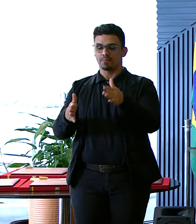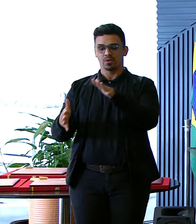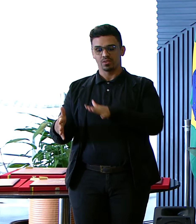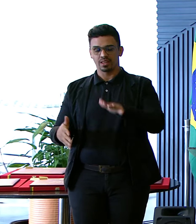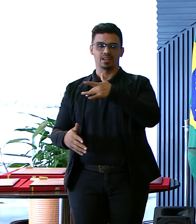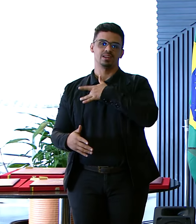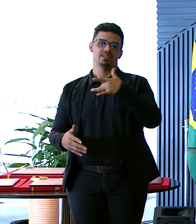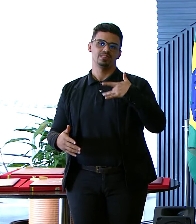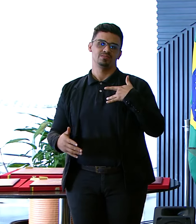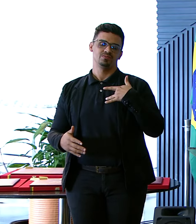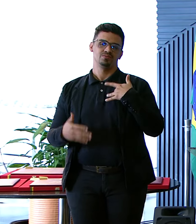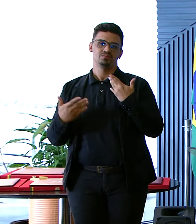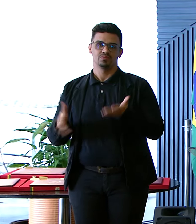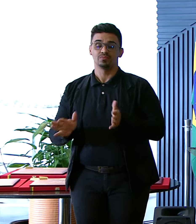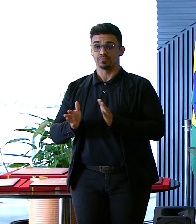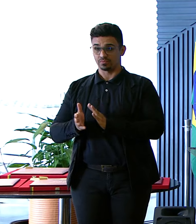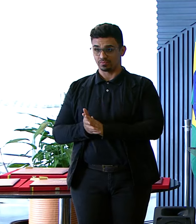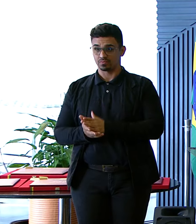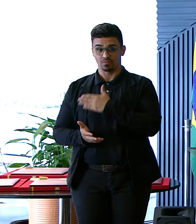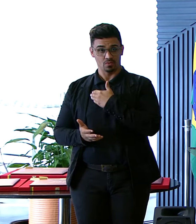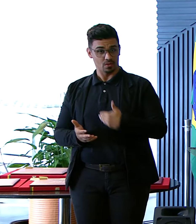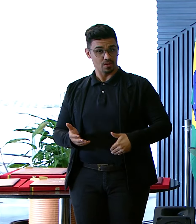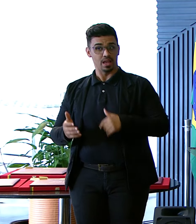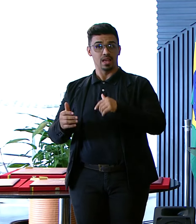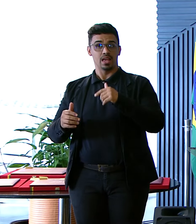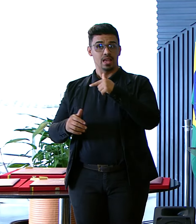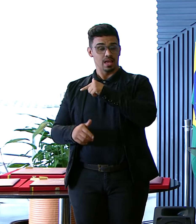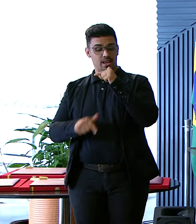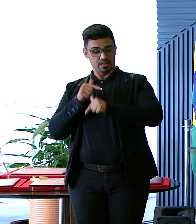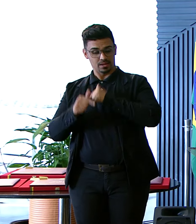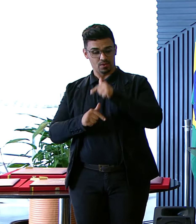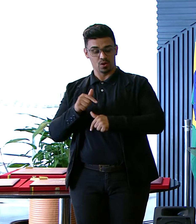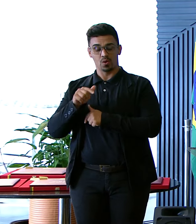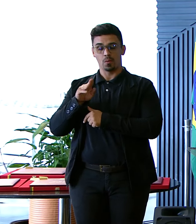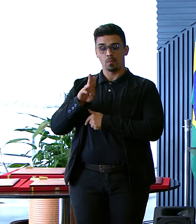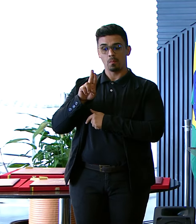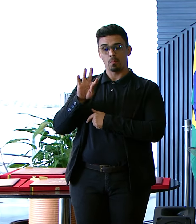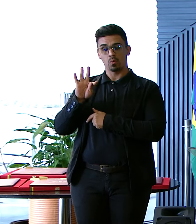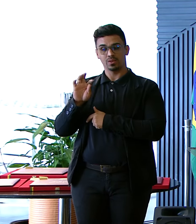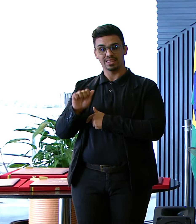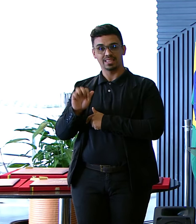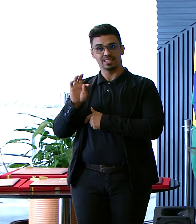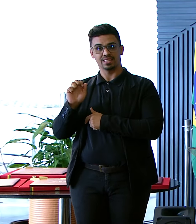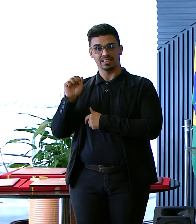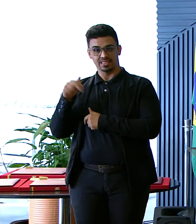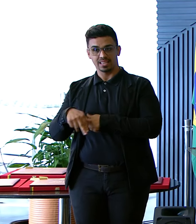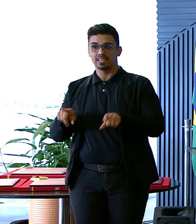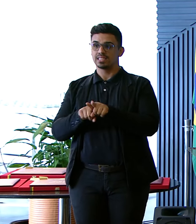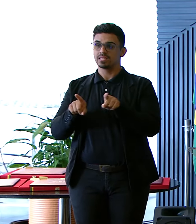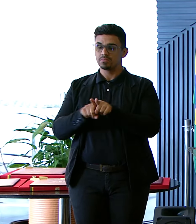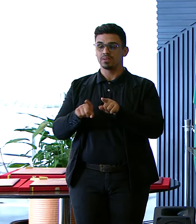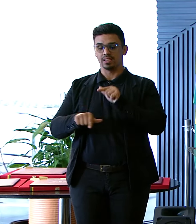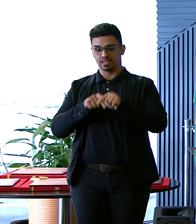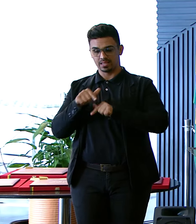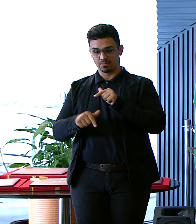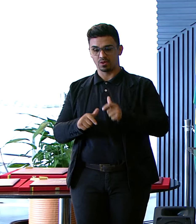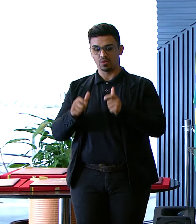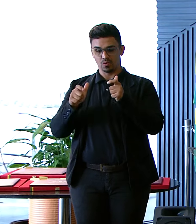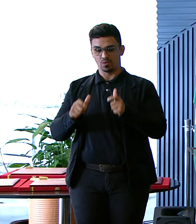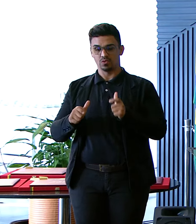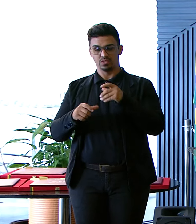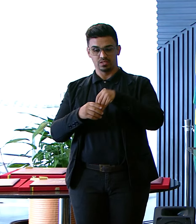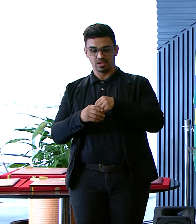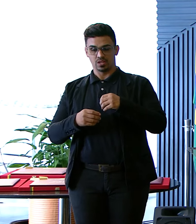Trabalhou no Butantan E trabalhou Num posto de saúde Onde ela fazia pré-natal Era educadora sanitária E